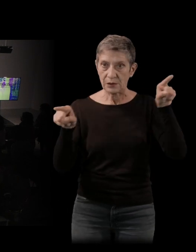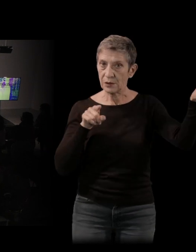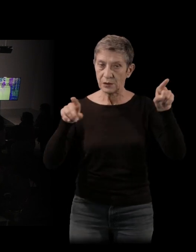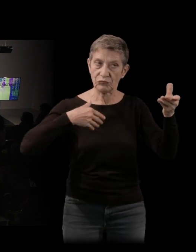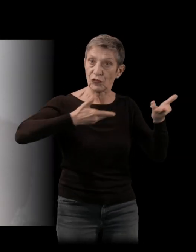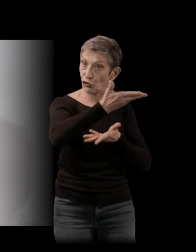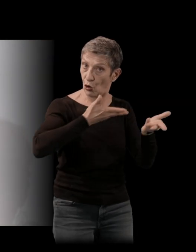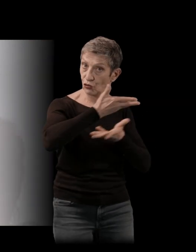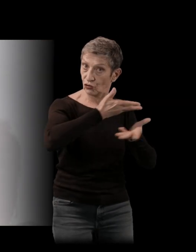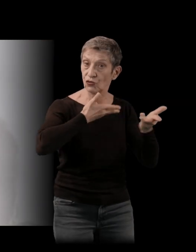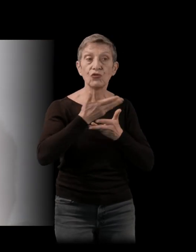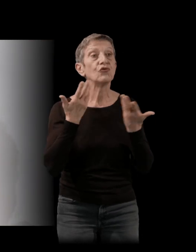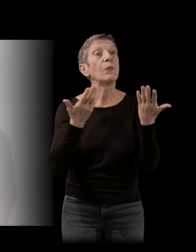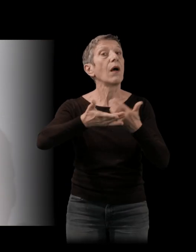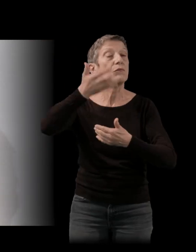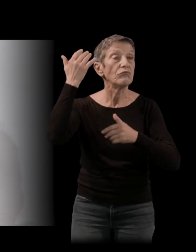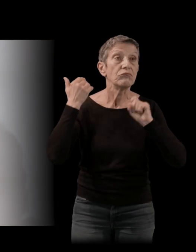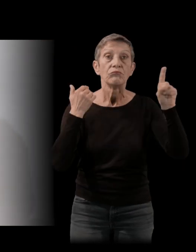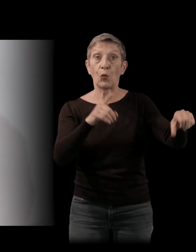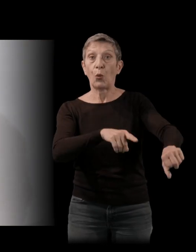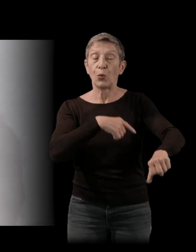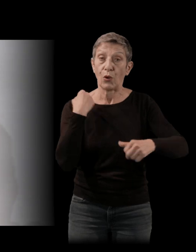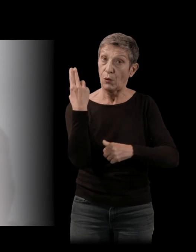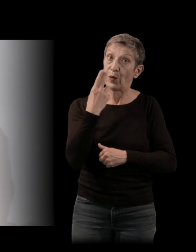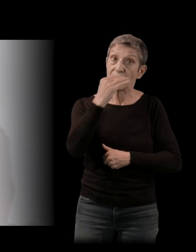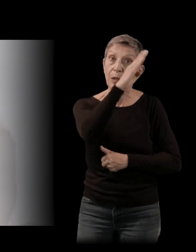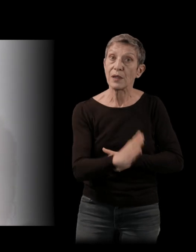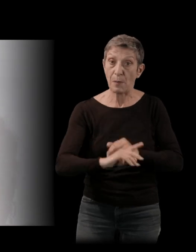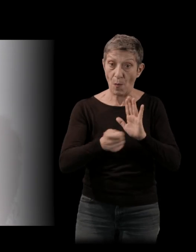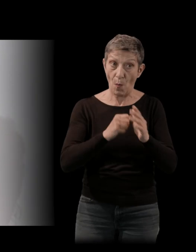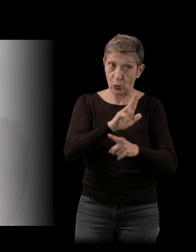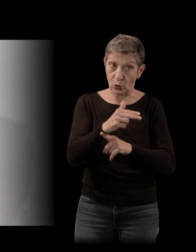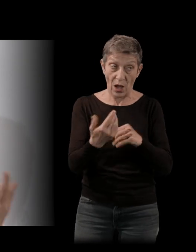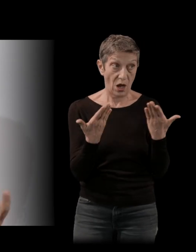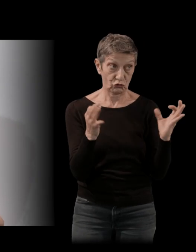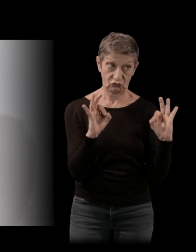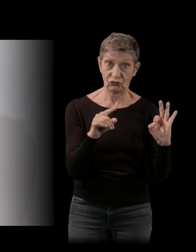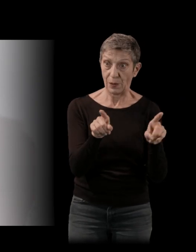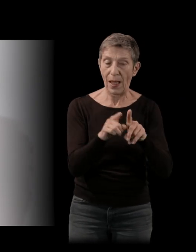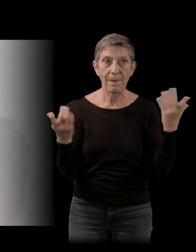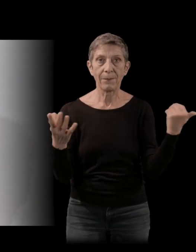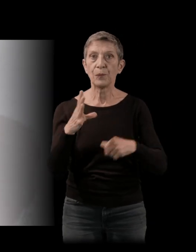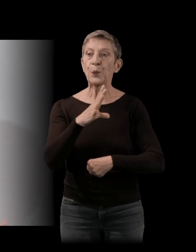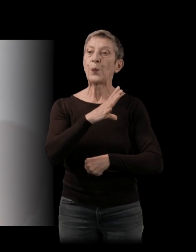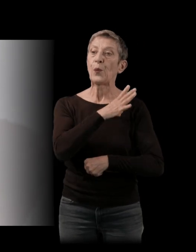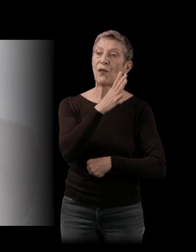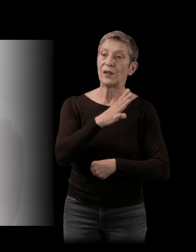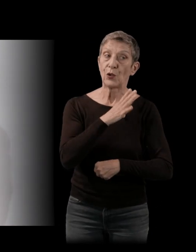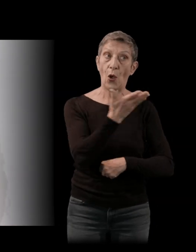longtemps dans les universités brésiliennes, et c'est le cas encore au moment du tournage du film, les grands professeurs parlaient tous français. Il y avait